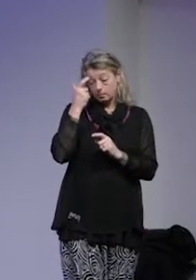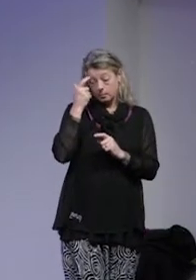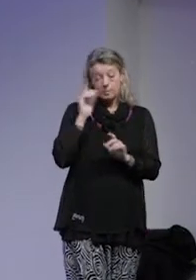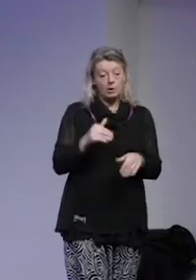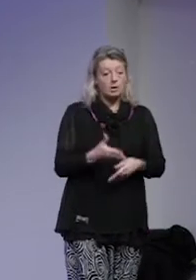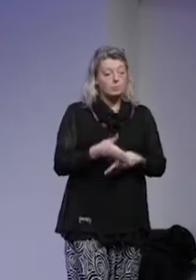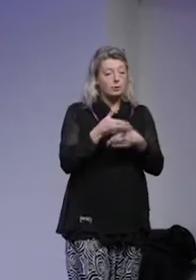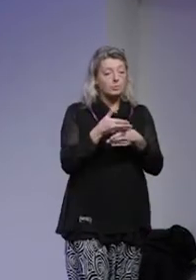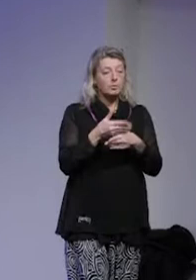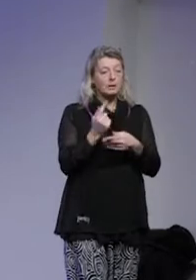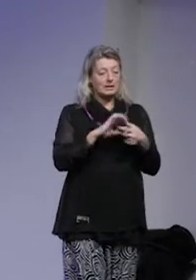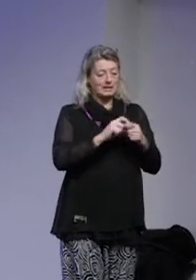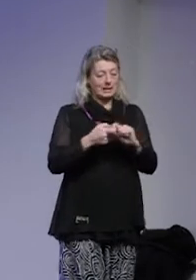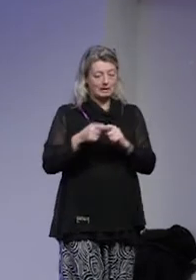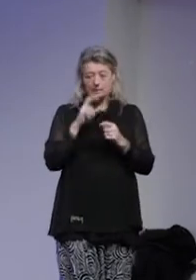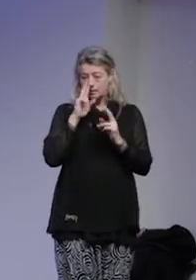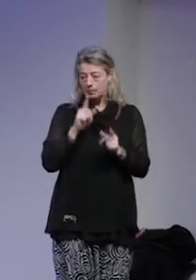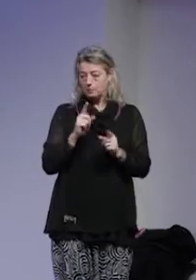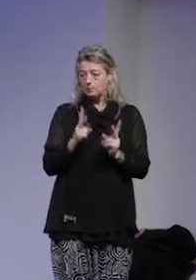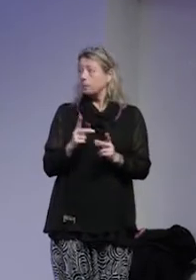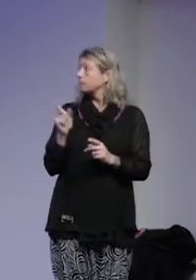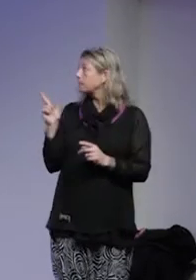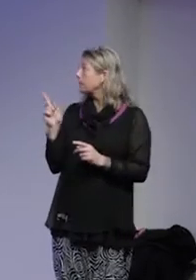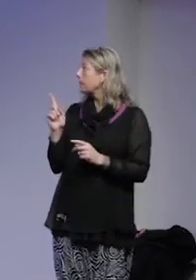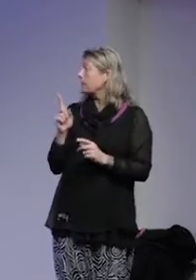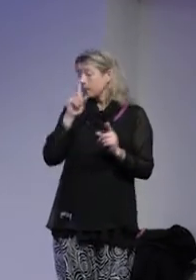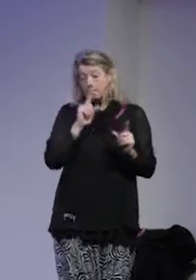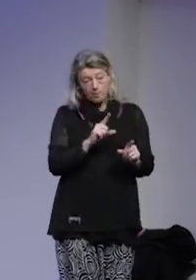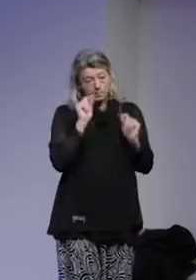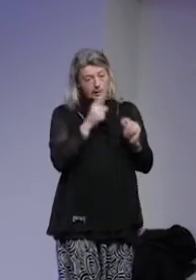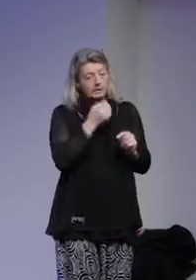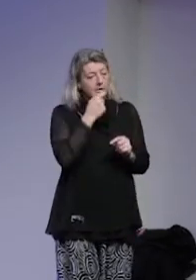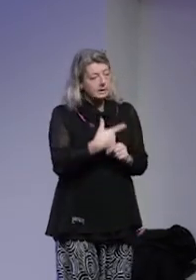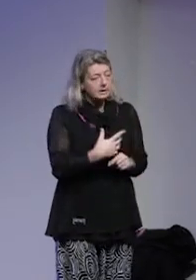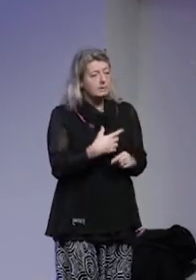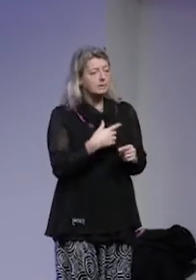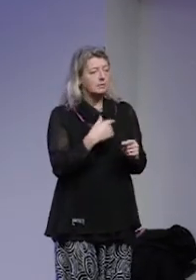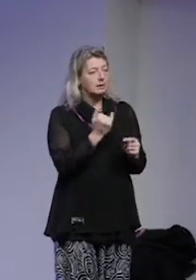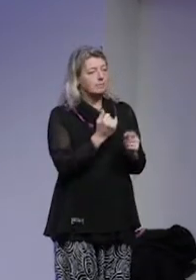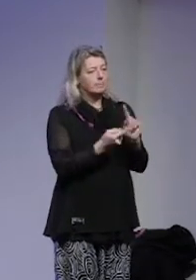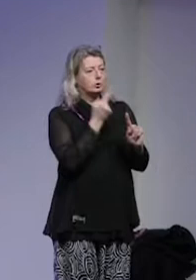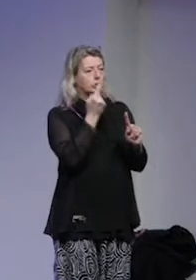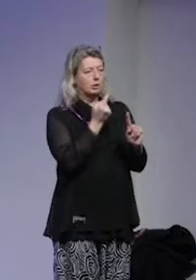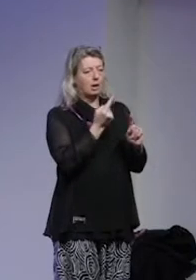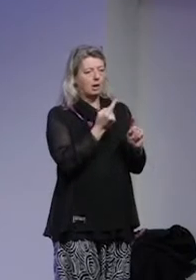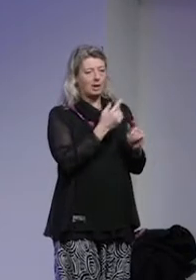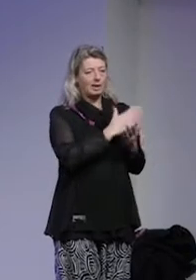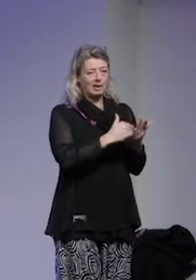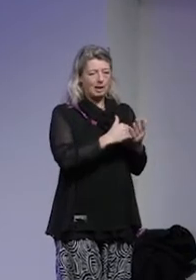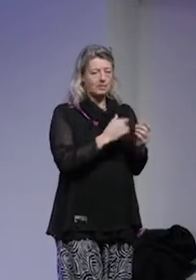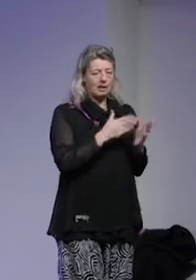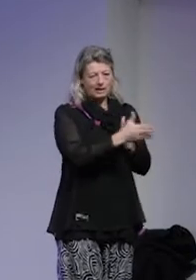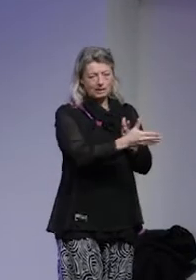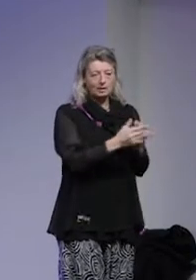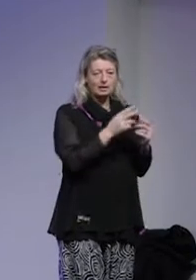byggt upp en kedja som ser ut enligt följande. är att man upptäcker en risk i den så kallade första linjen. En